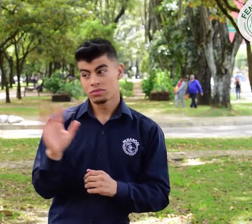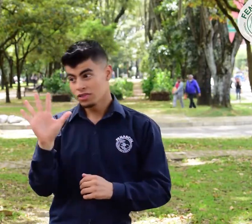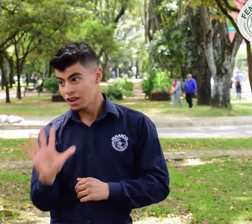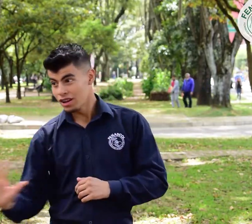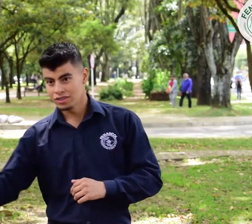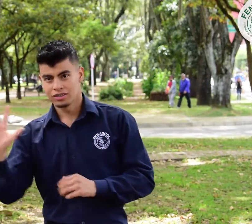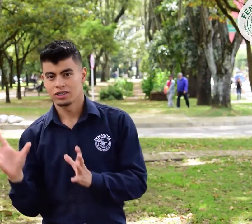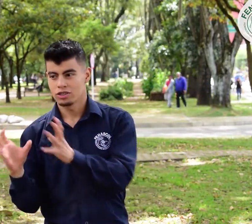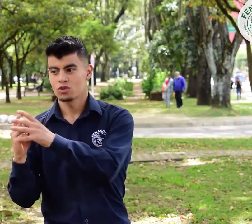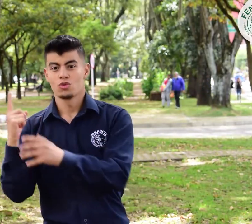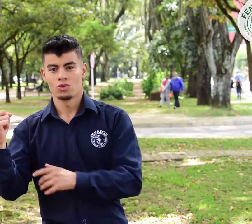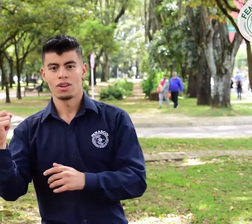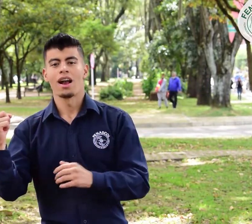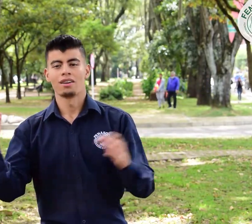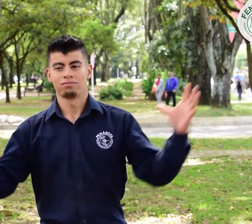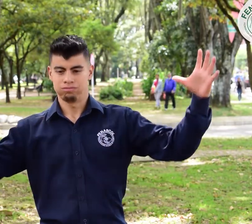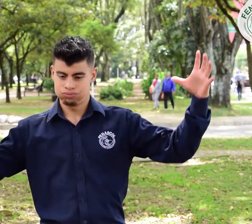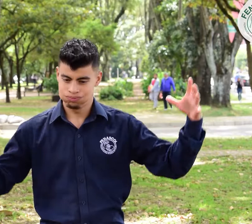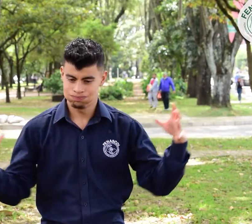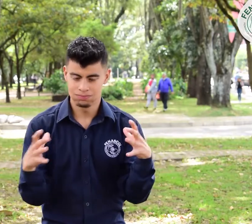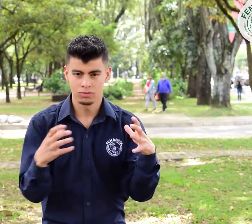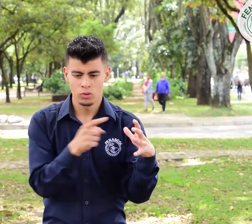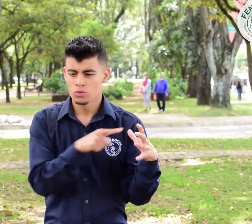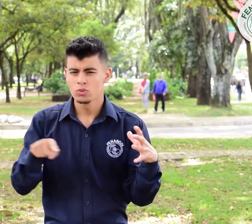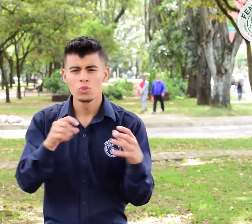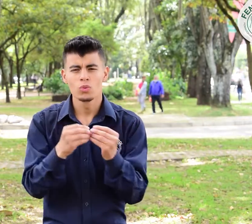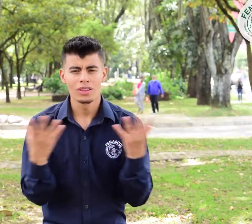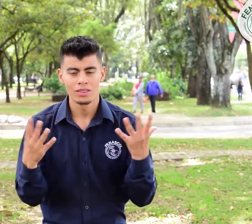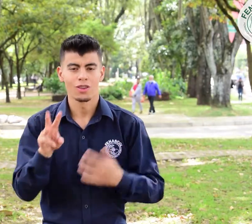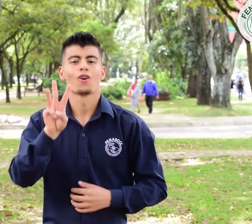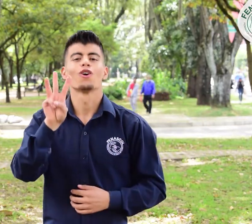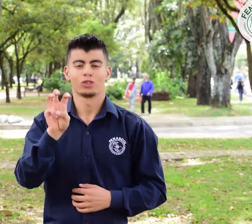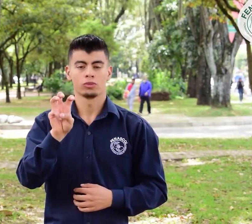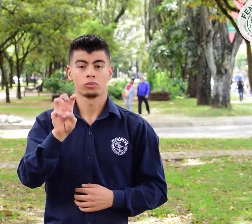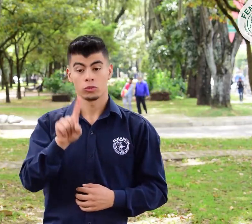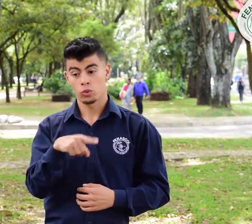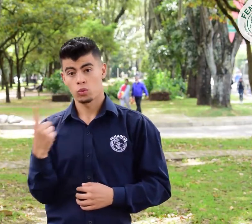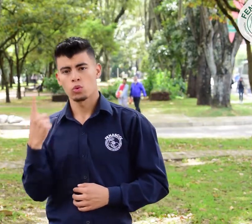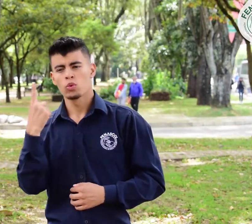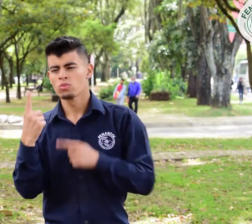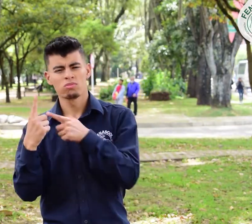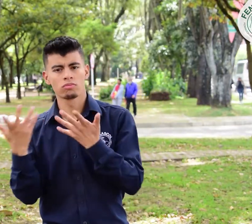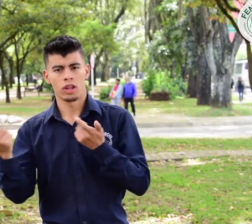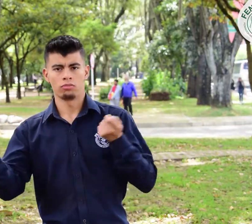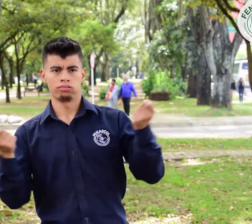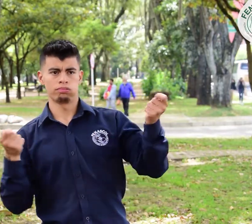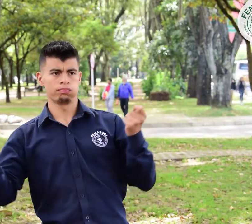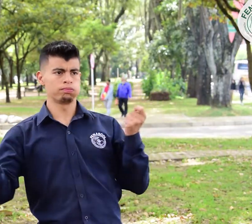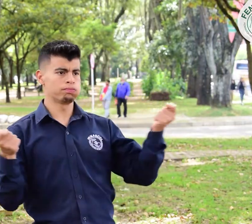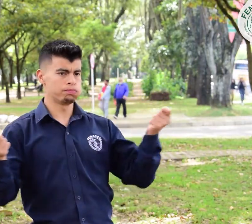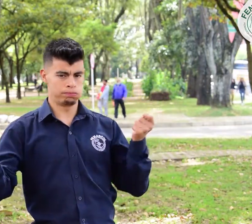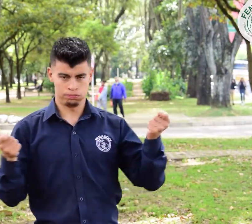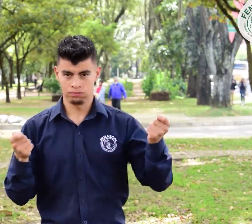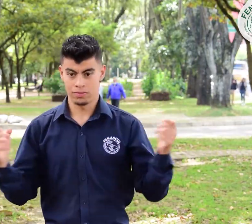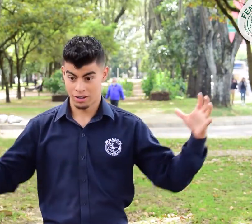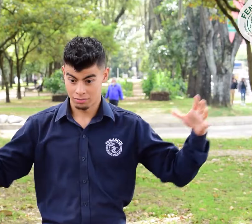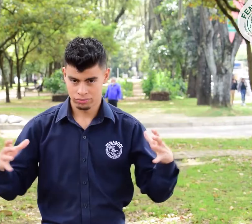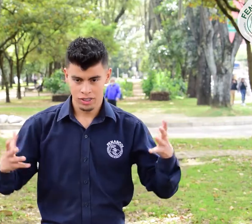y la de oceanía para un total de ocho secretarías regionales además cuenta con el cargo de miembro